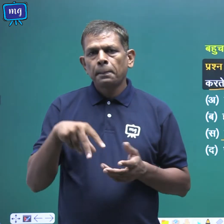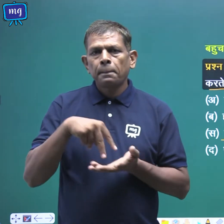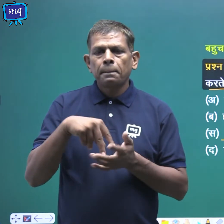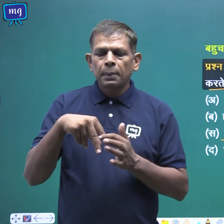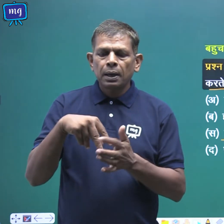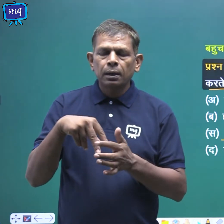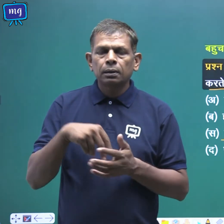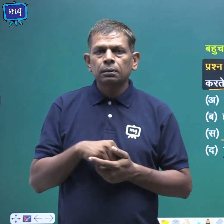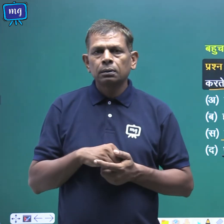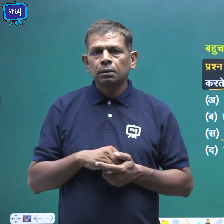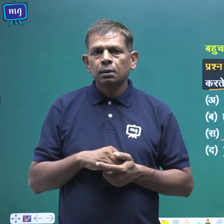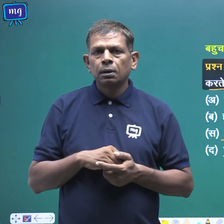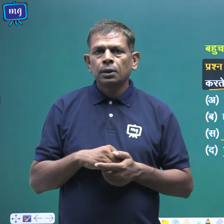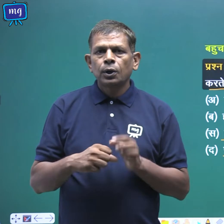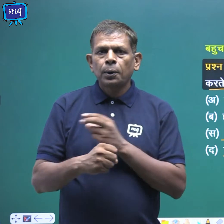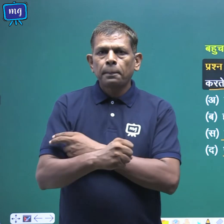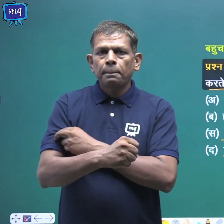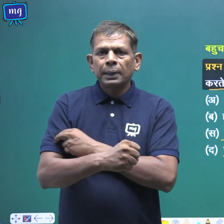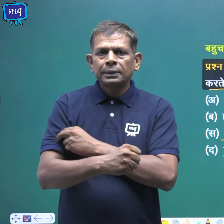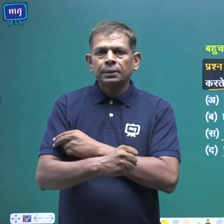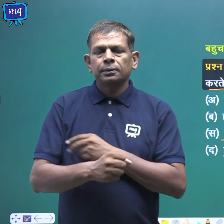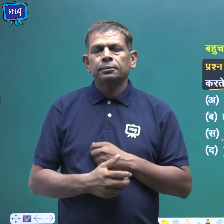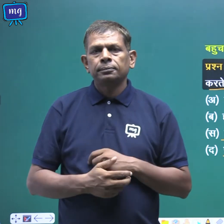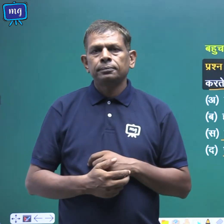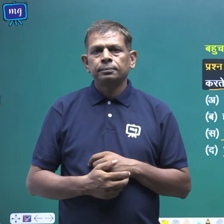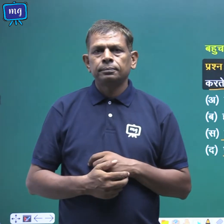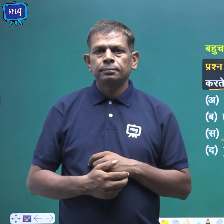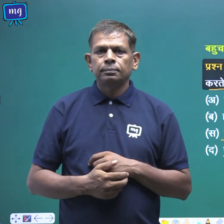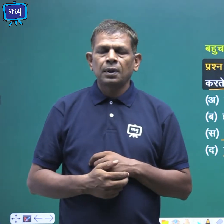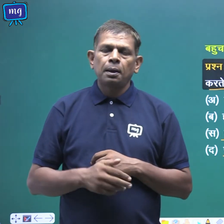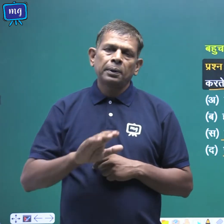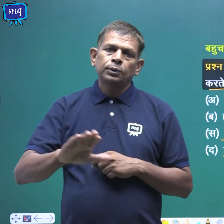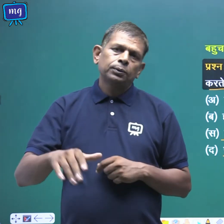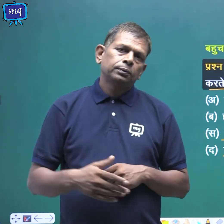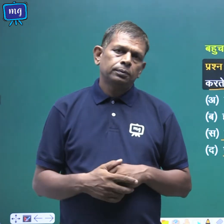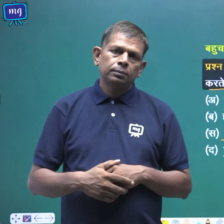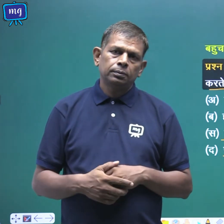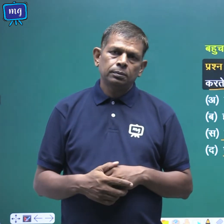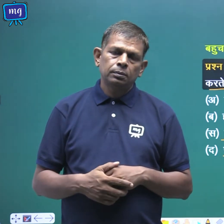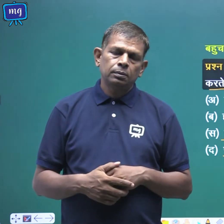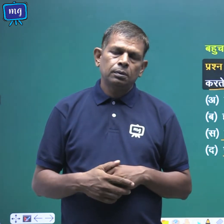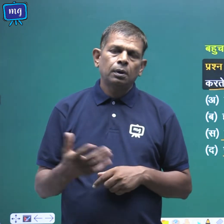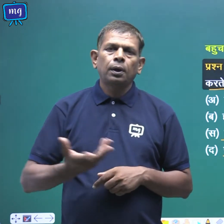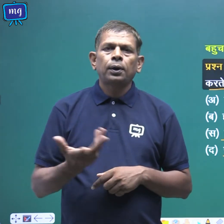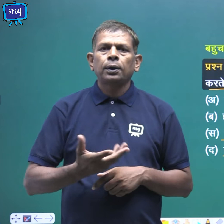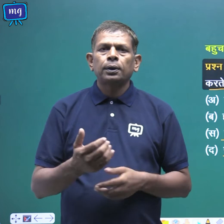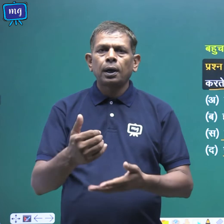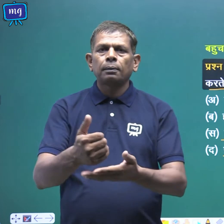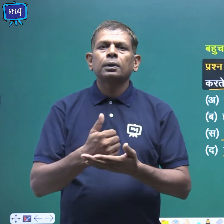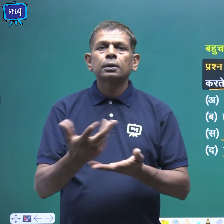पेशियाँ बच्चो क्या मदद करते